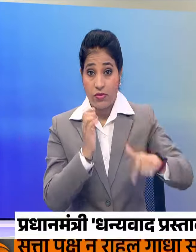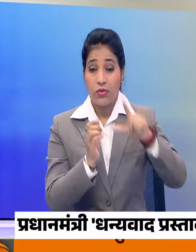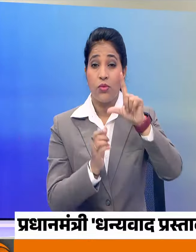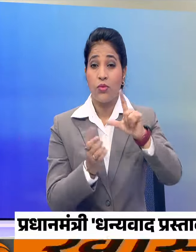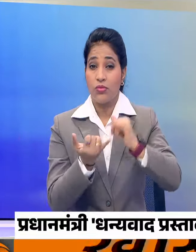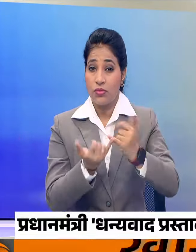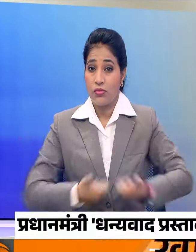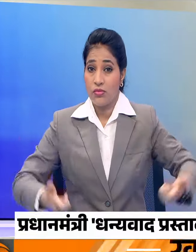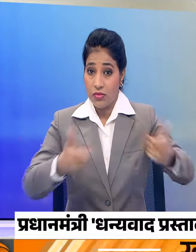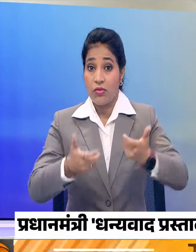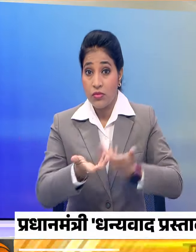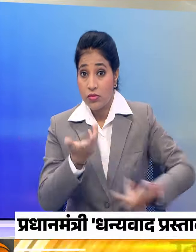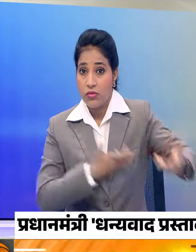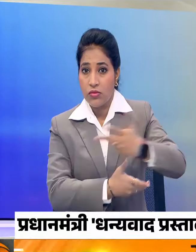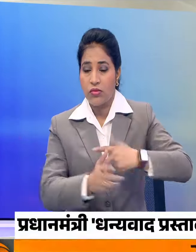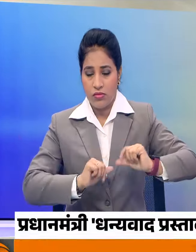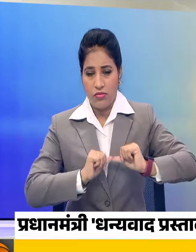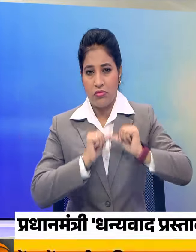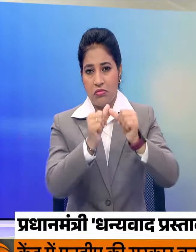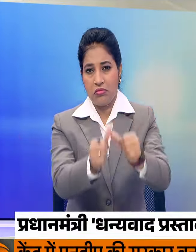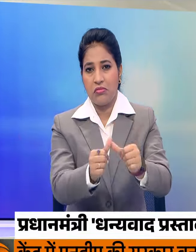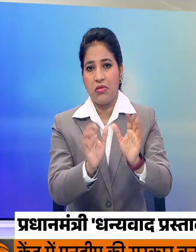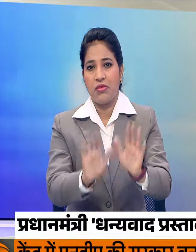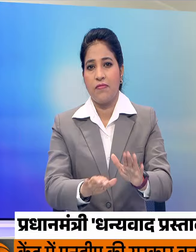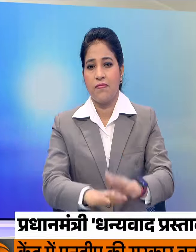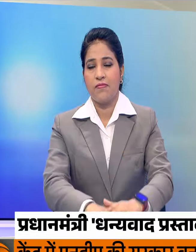लोकसभा में चर्चा का देंगे जवाब